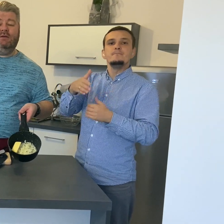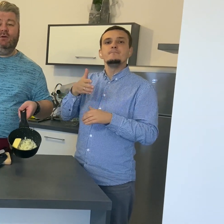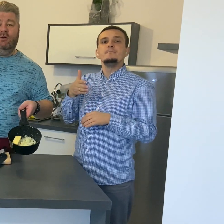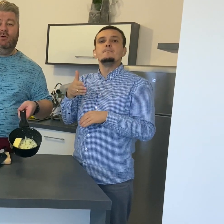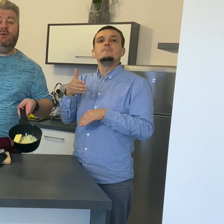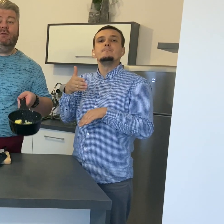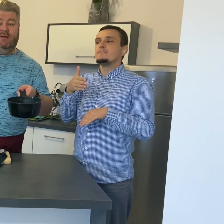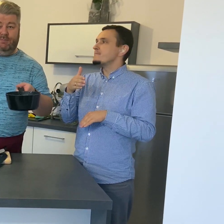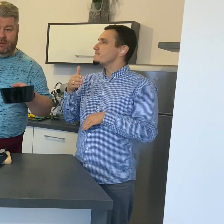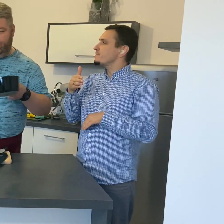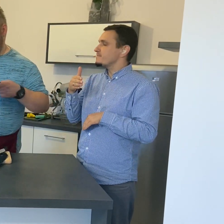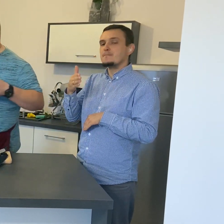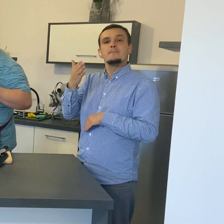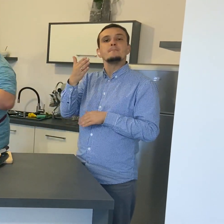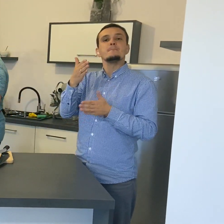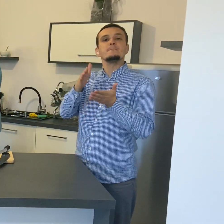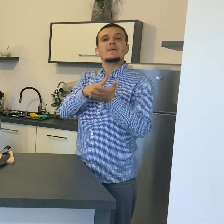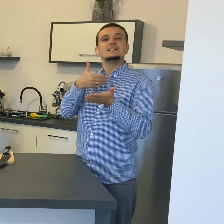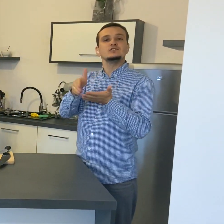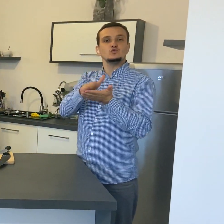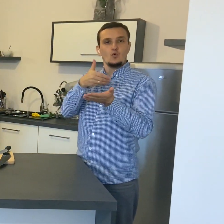kolor dla zapachu. Stawiam na kawal.